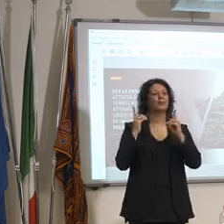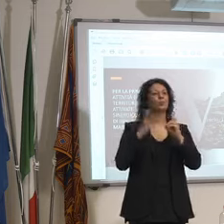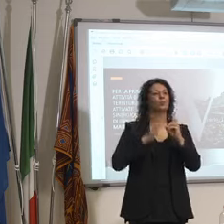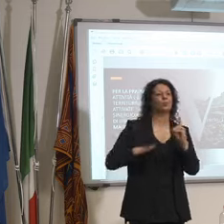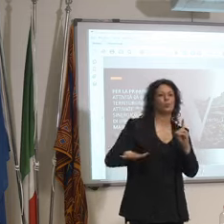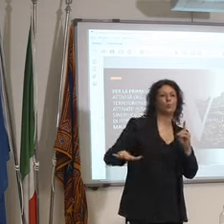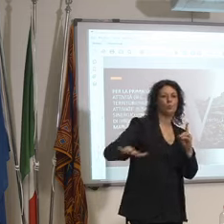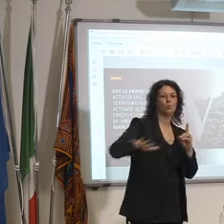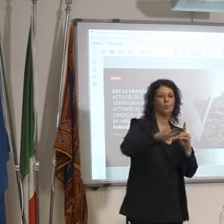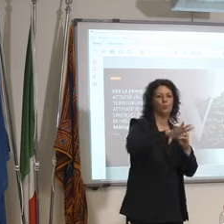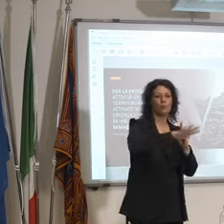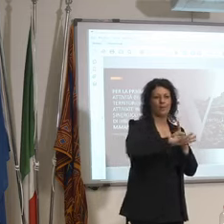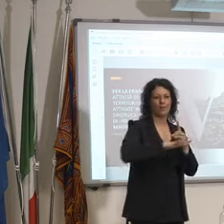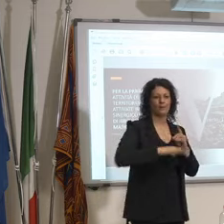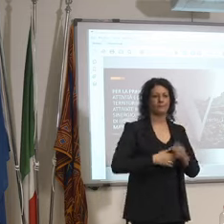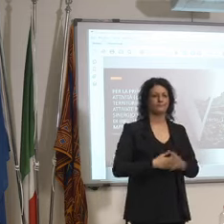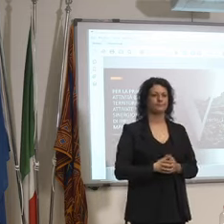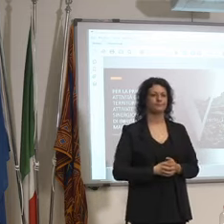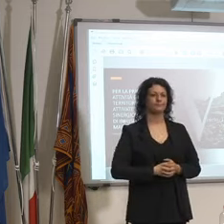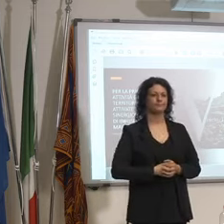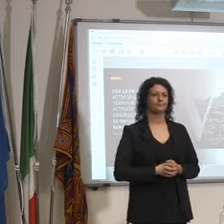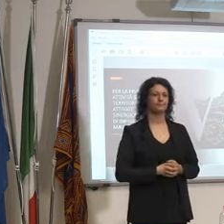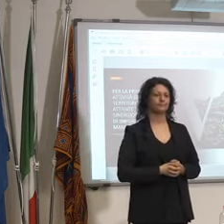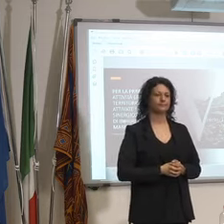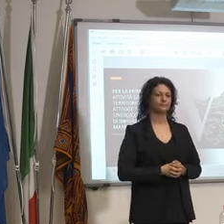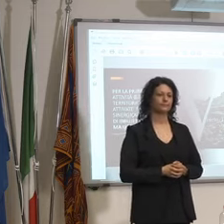input del presidente